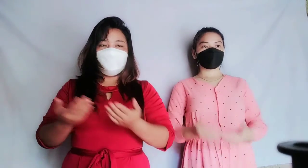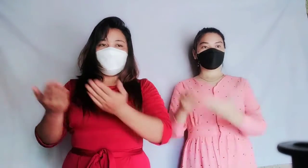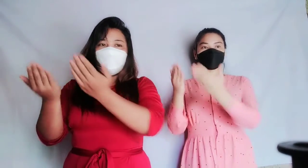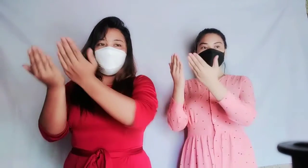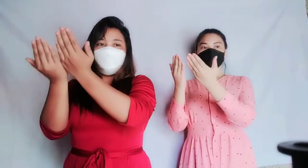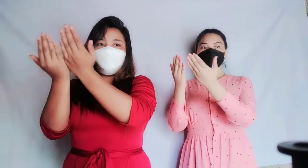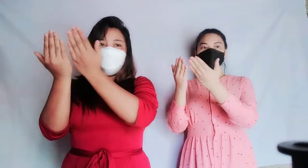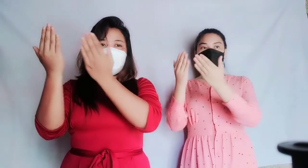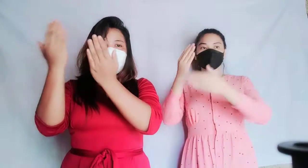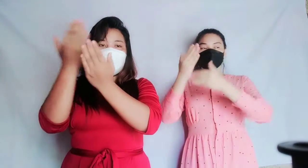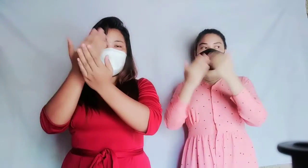At pati